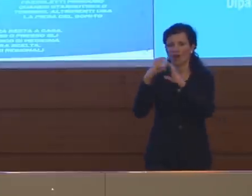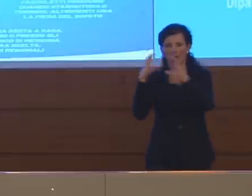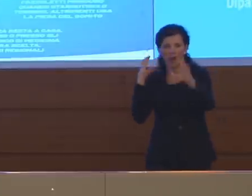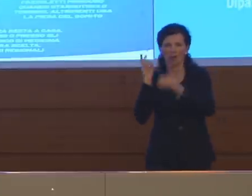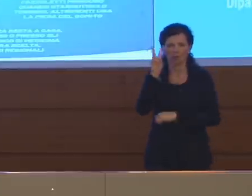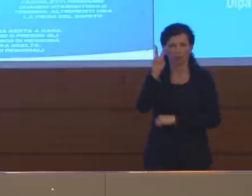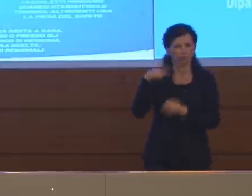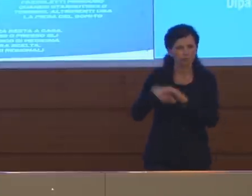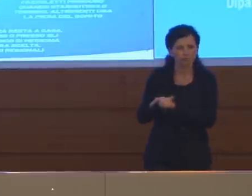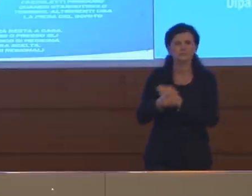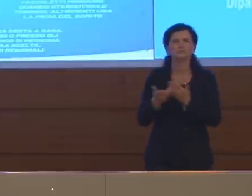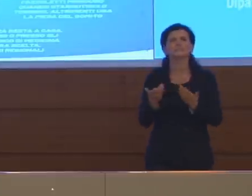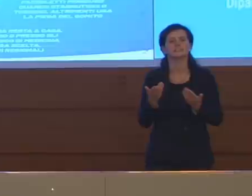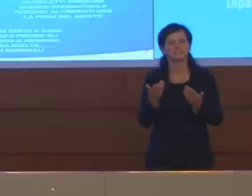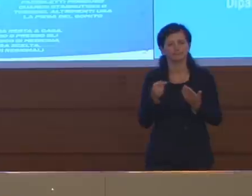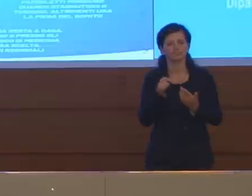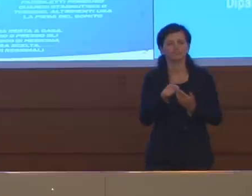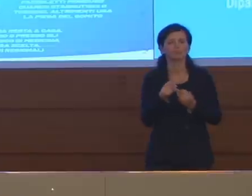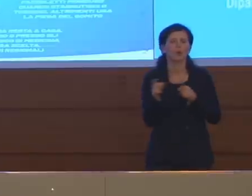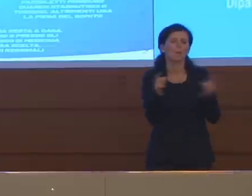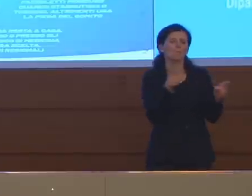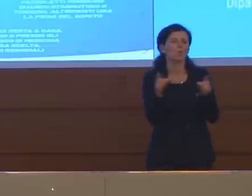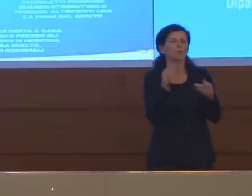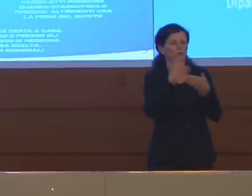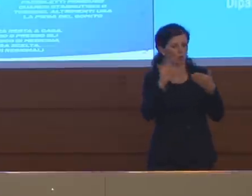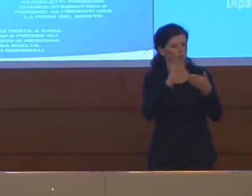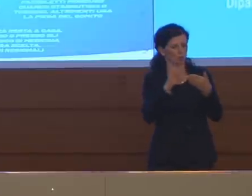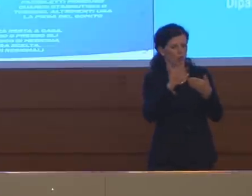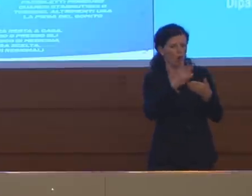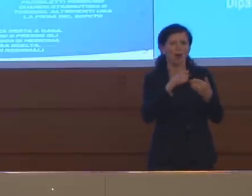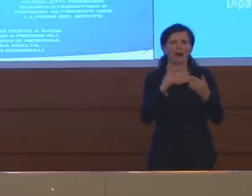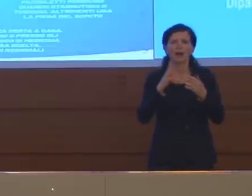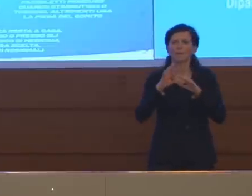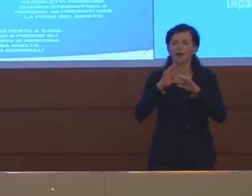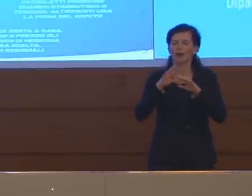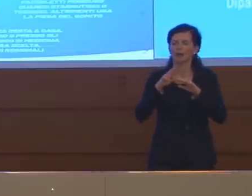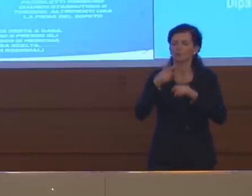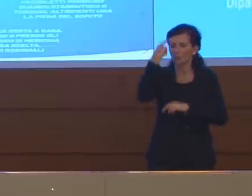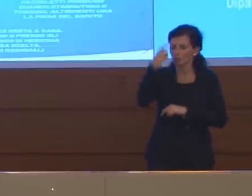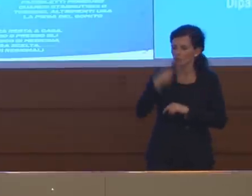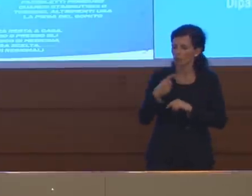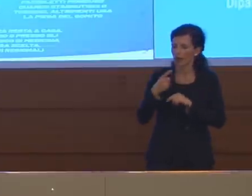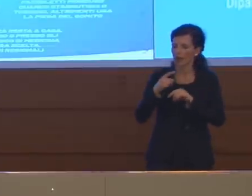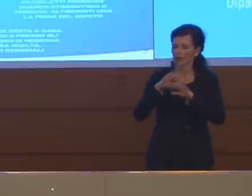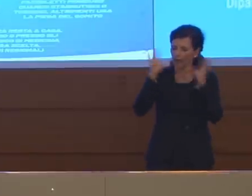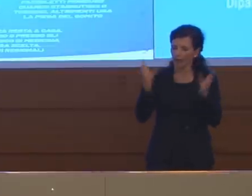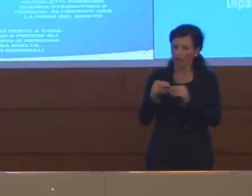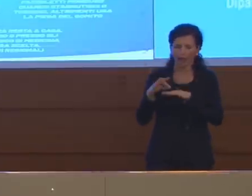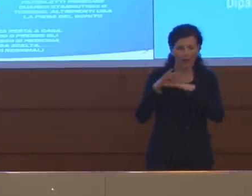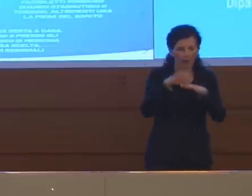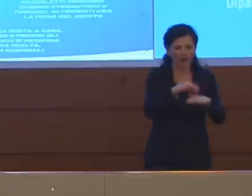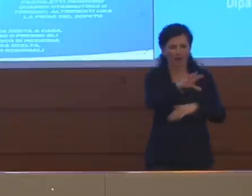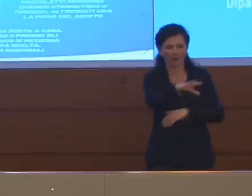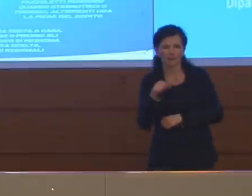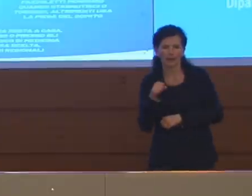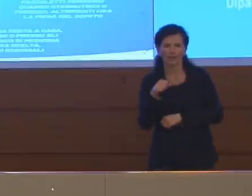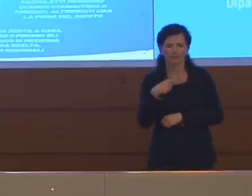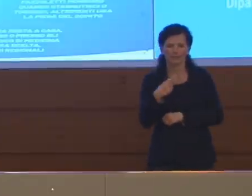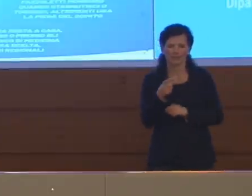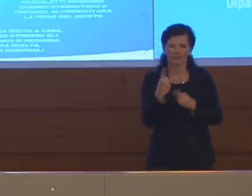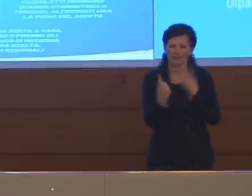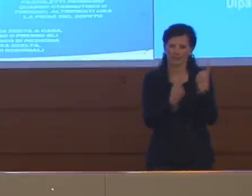unicamente legate al momento scolastico in sé. Nelle varie modellistiche mostra come in realtà possa